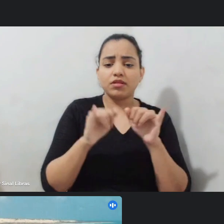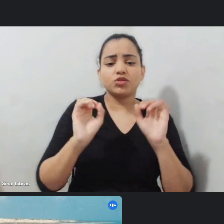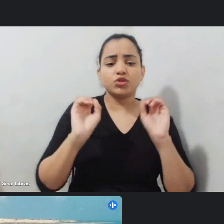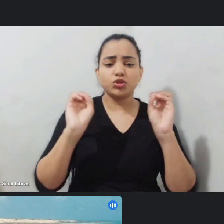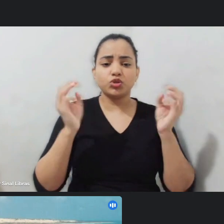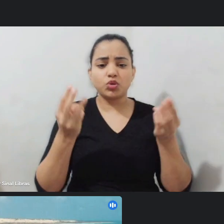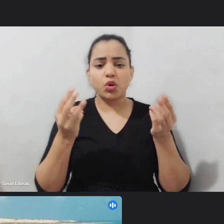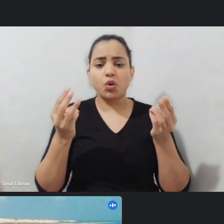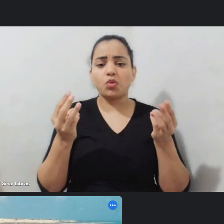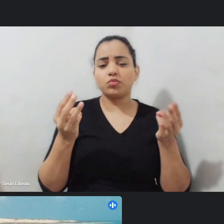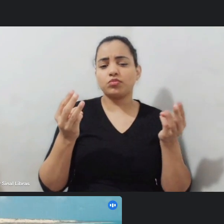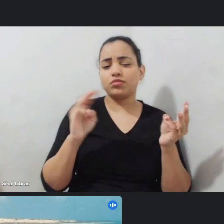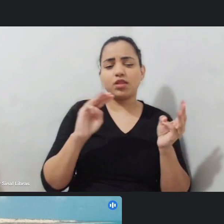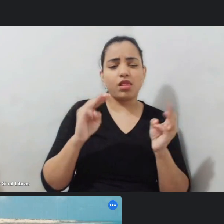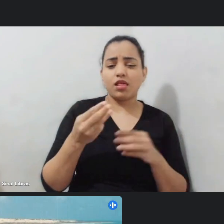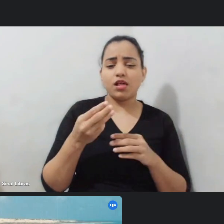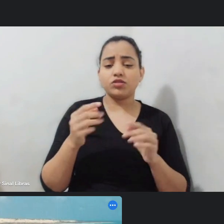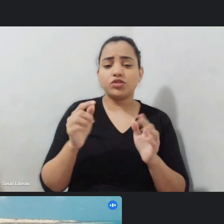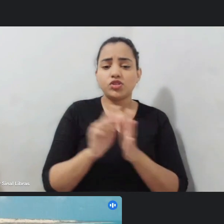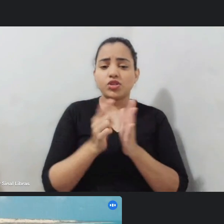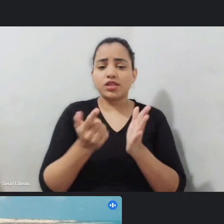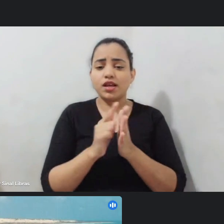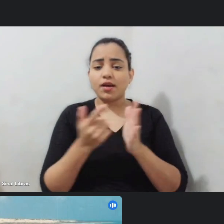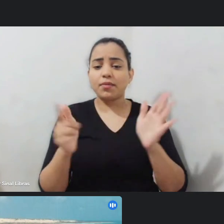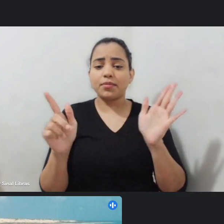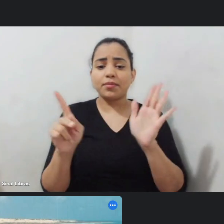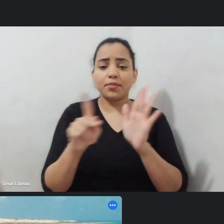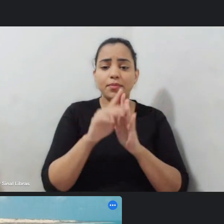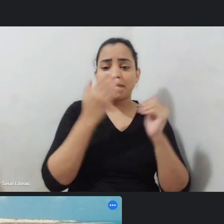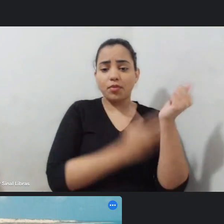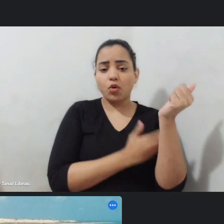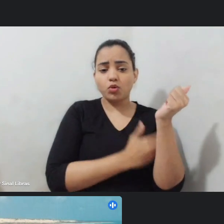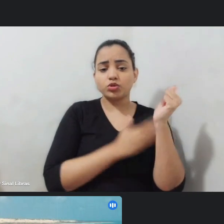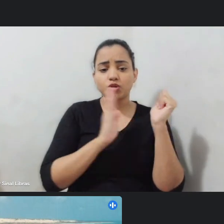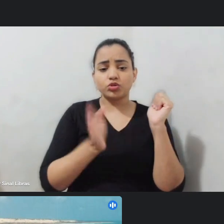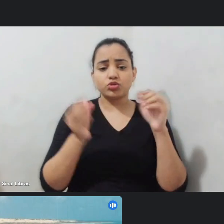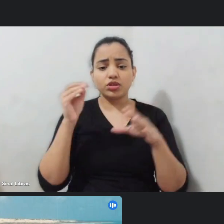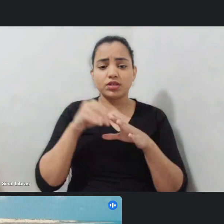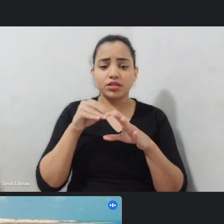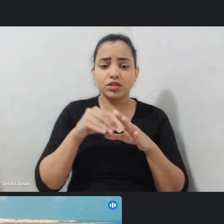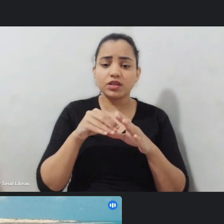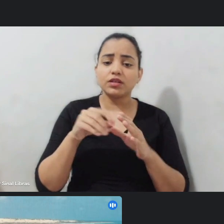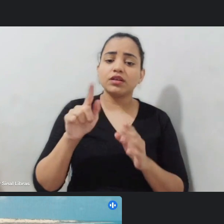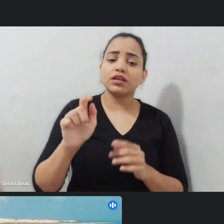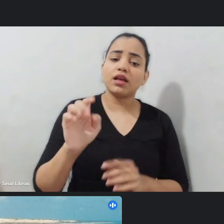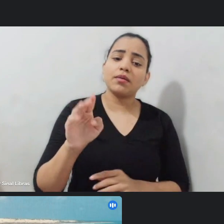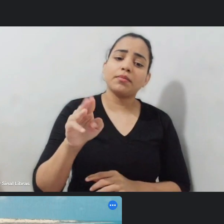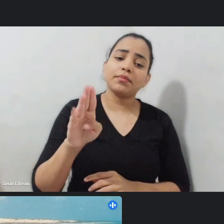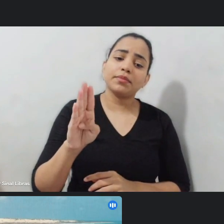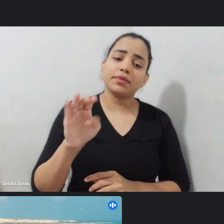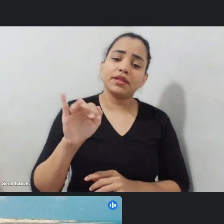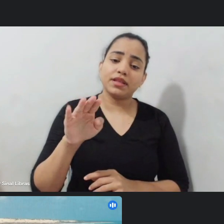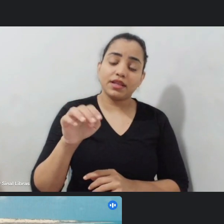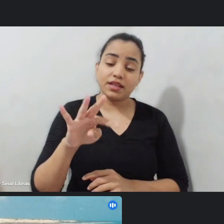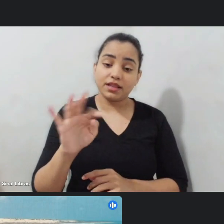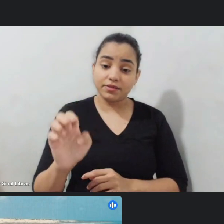projetos que já saem de dentro de gabinetes de captação enfim todo esse tipo de problema que a gente tem que o São João